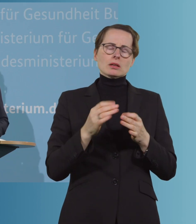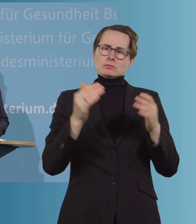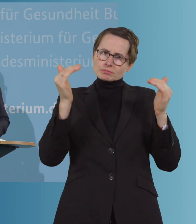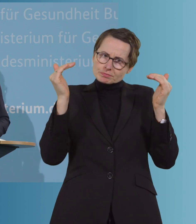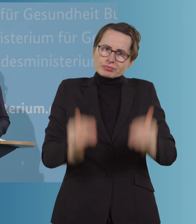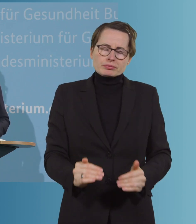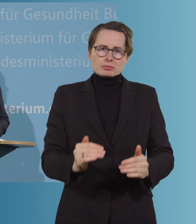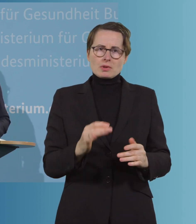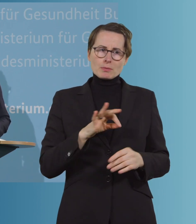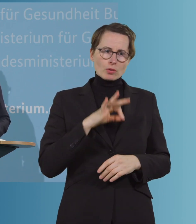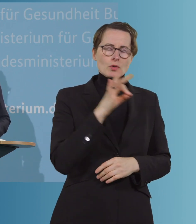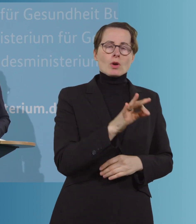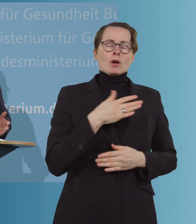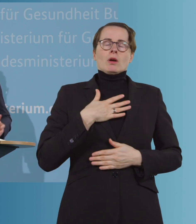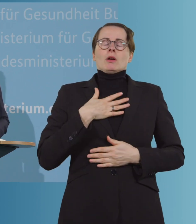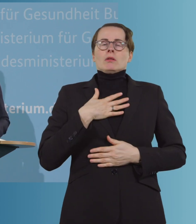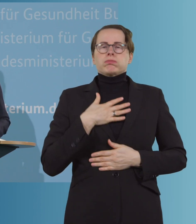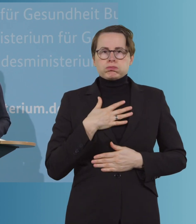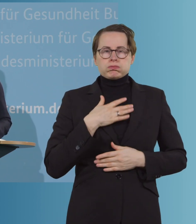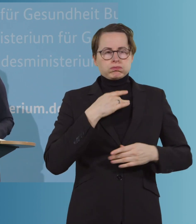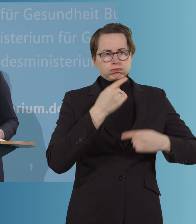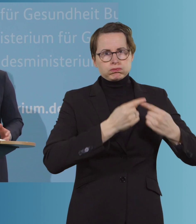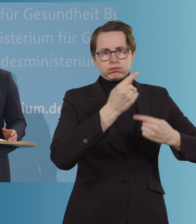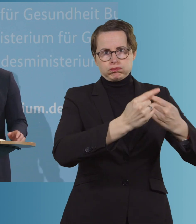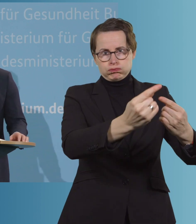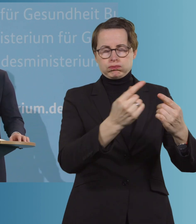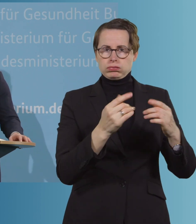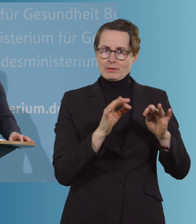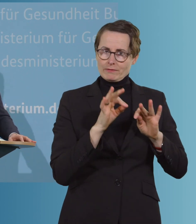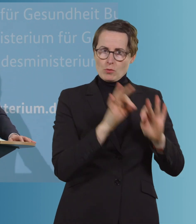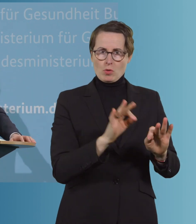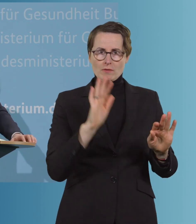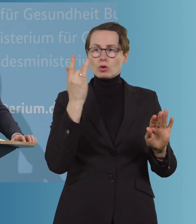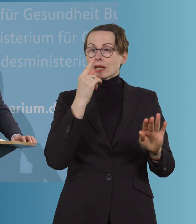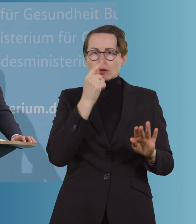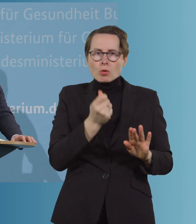länger sichert, dauerhaft idealerweise sichert und nicht nur für wenige Wochen.